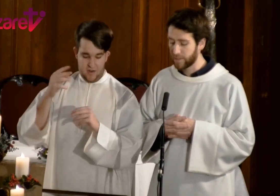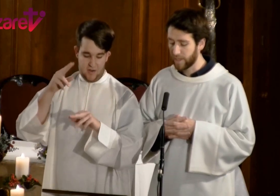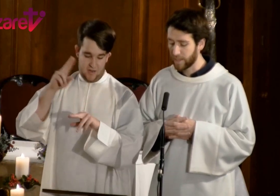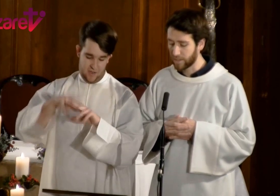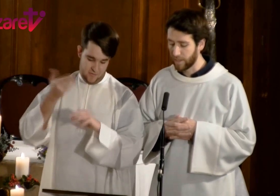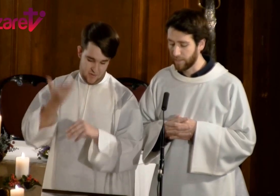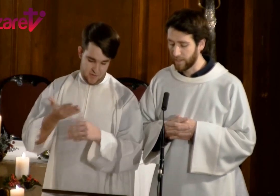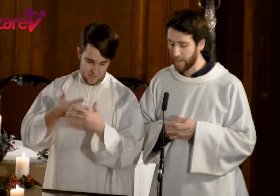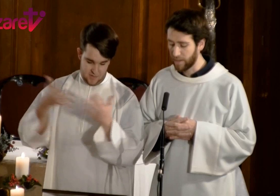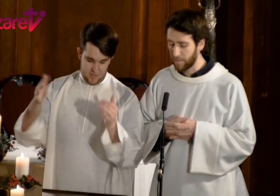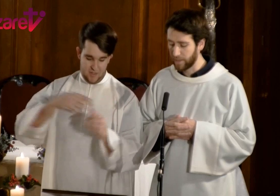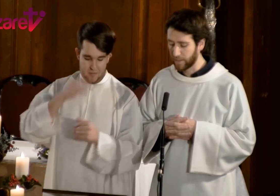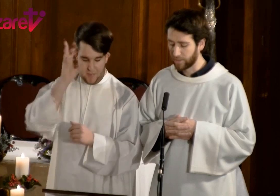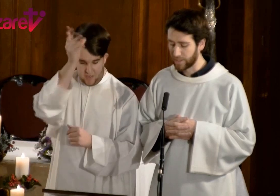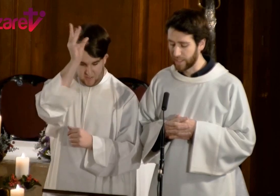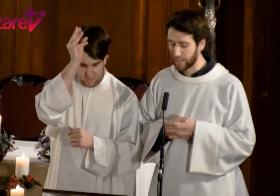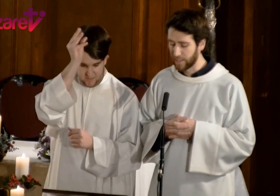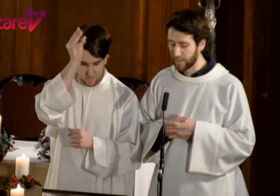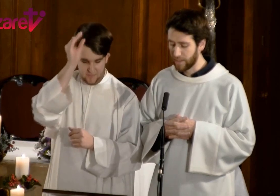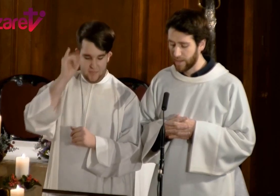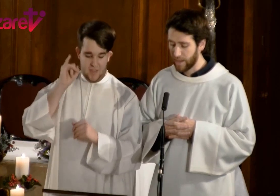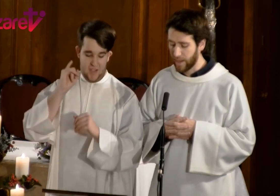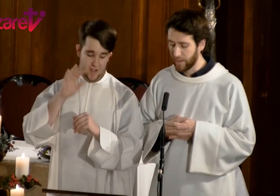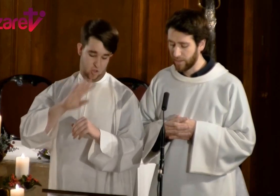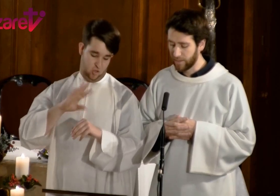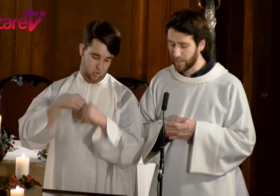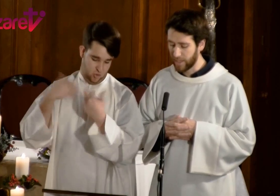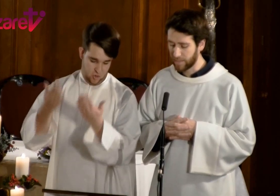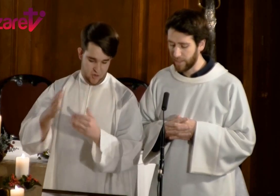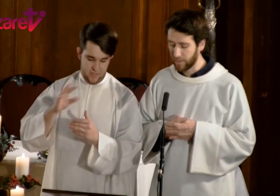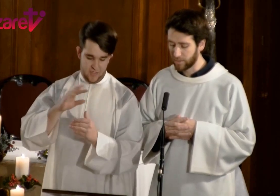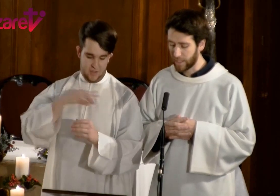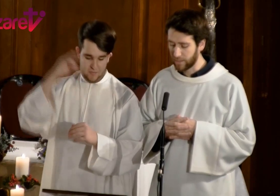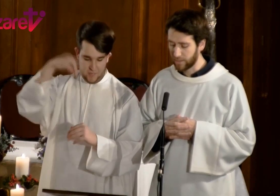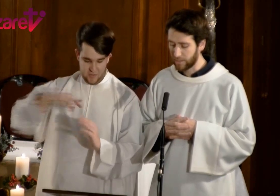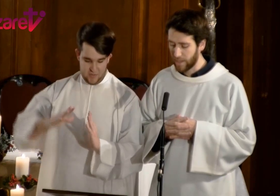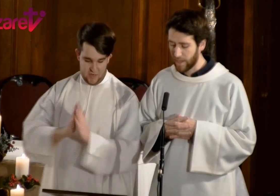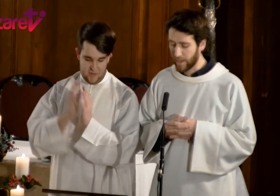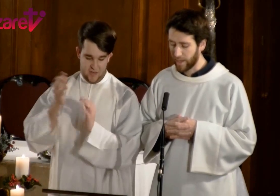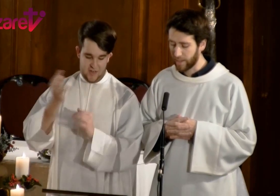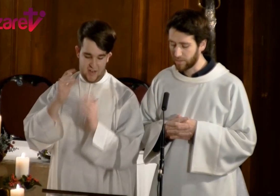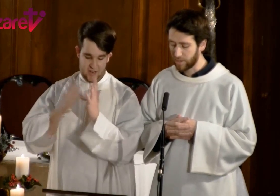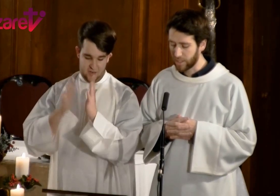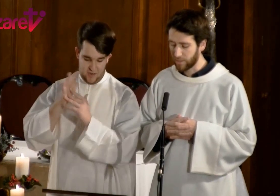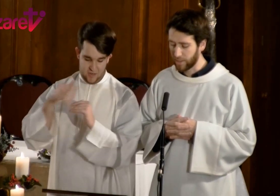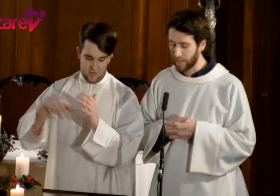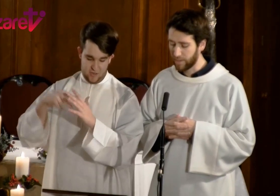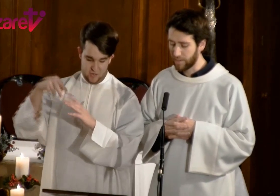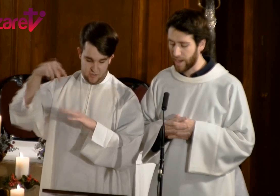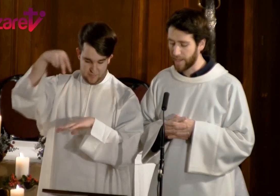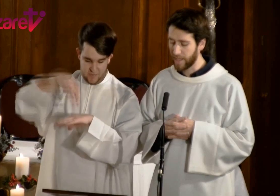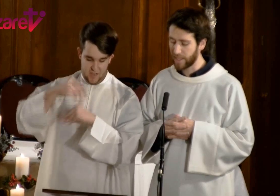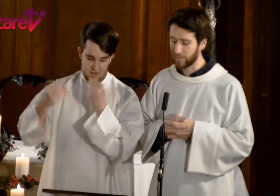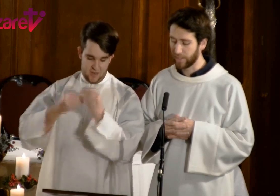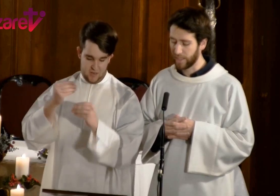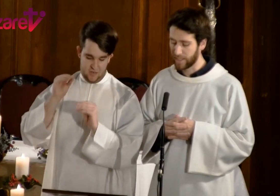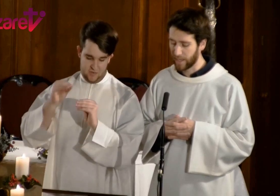la solemnidad de Pentecostés, el don del Espíritu Santo que Jesús resucitado hace a su Iglesia.